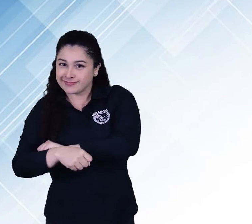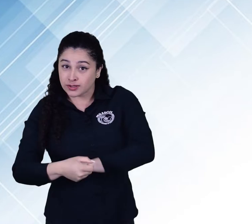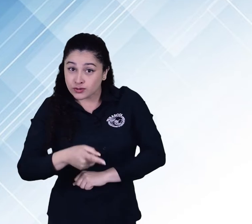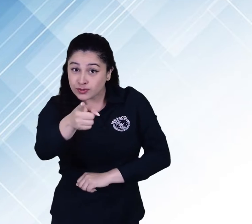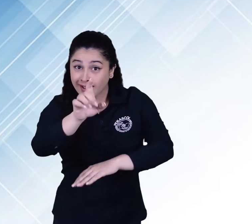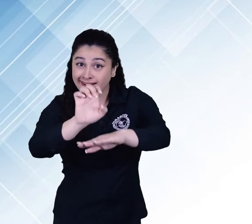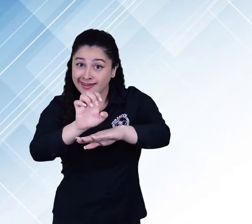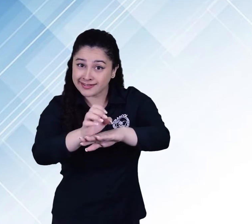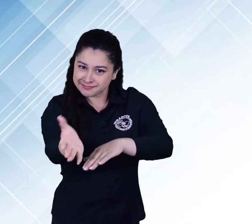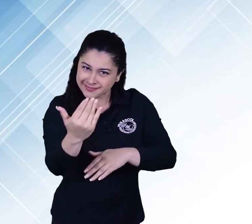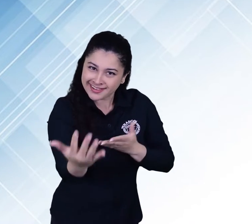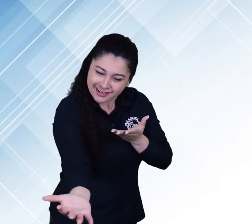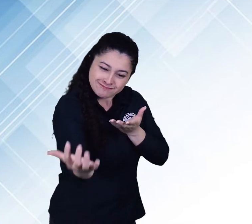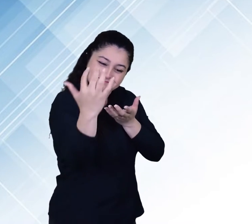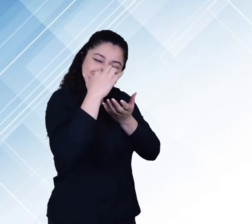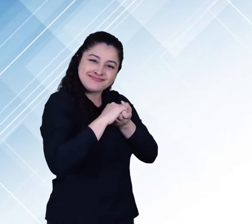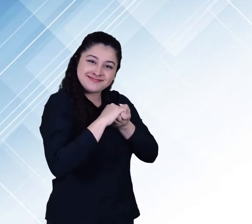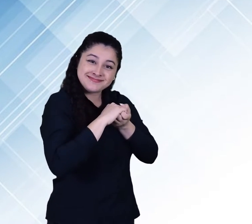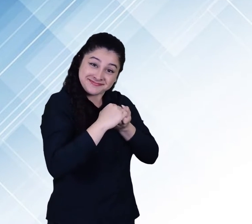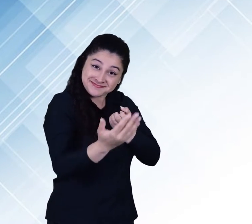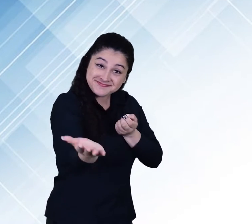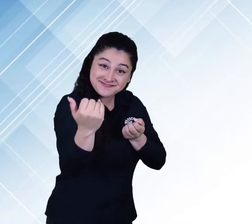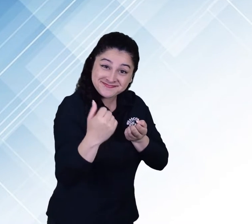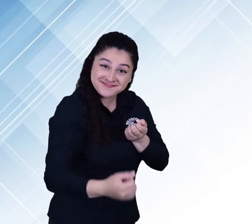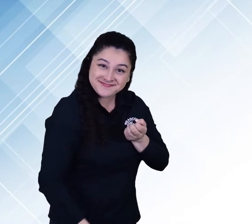y se vuelvan un aliado. ¿Les gustaría? ¡Vamos!